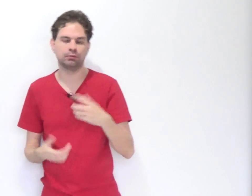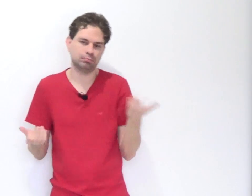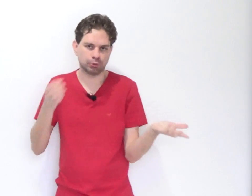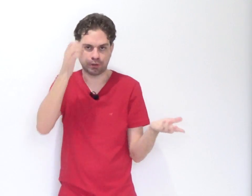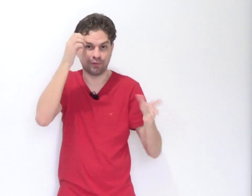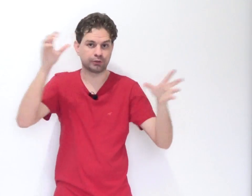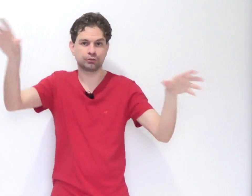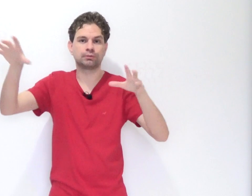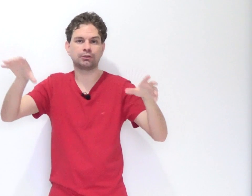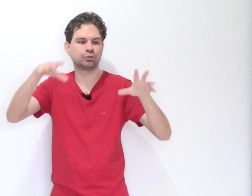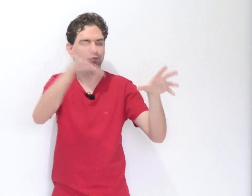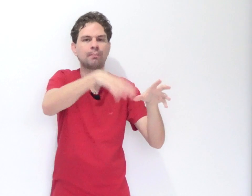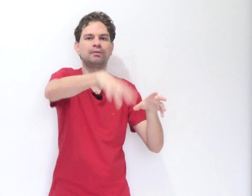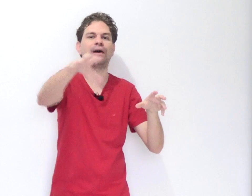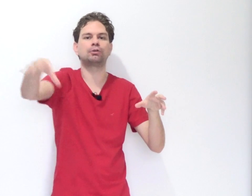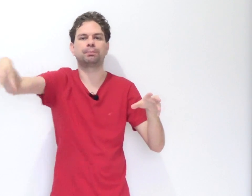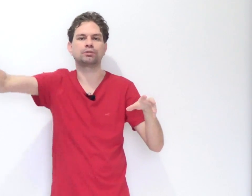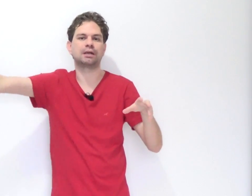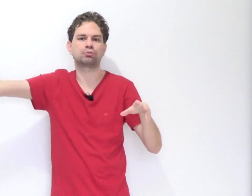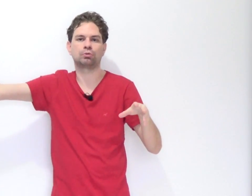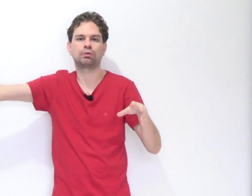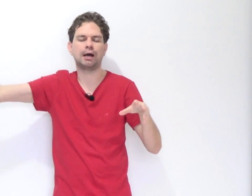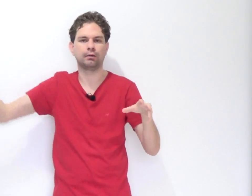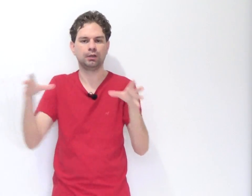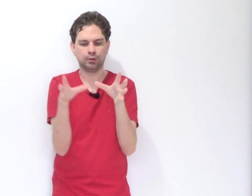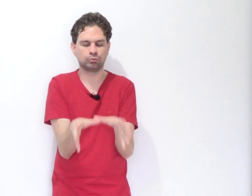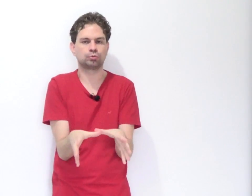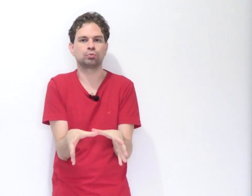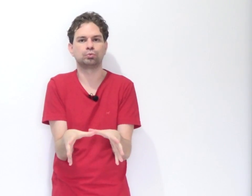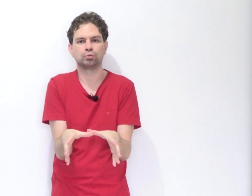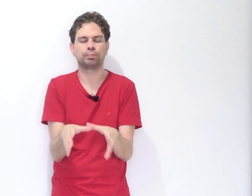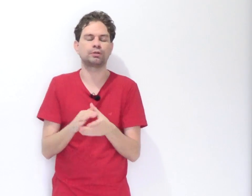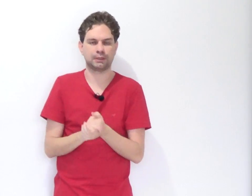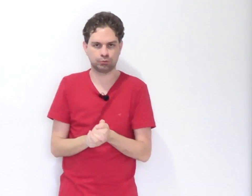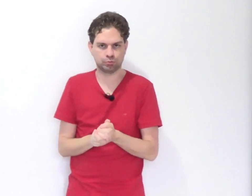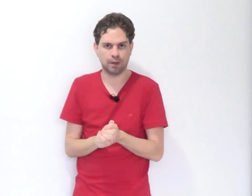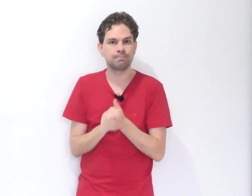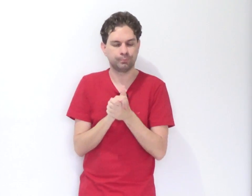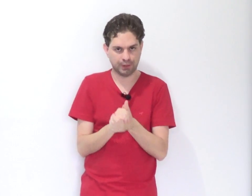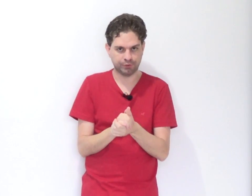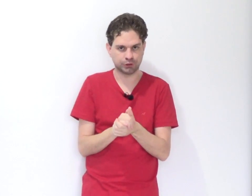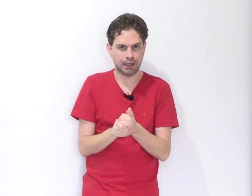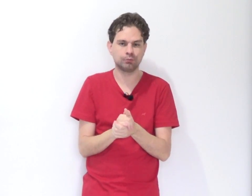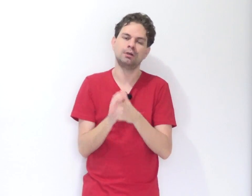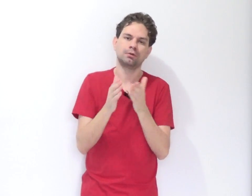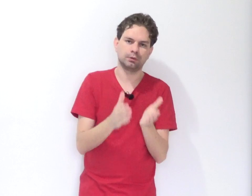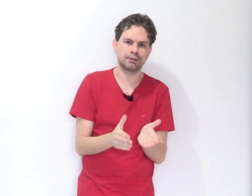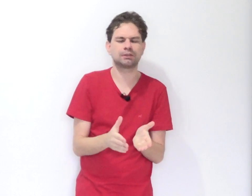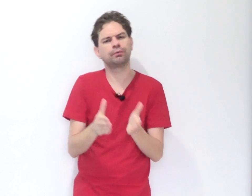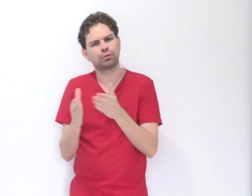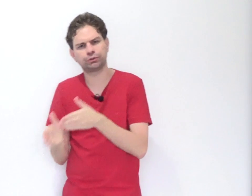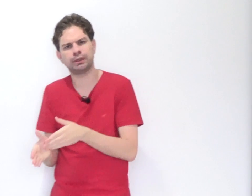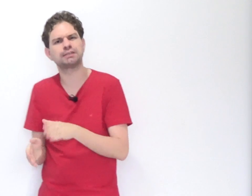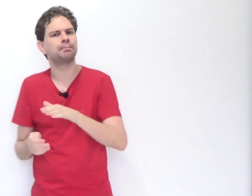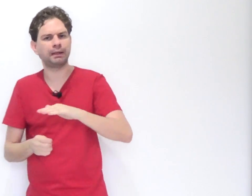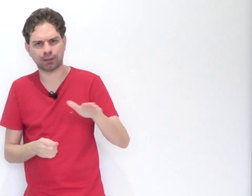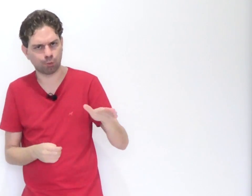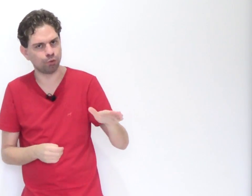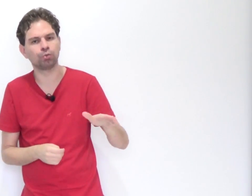Então eu tenho vários resultados, eu não vou abrir vários processos contra o cara. Eu junto tudo num processo só. Tá fechado? Conexão e continência. Bem tranquilo.